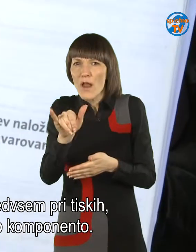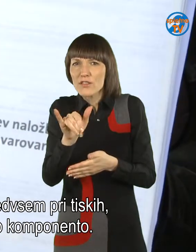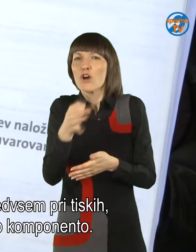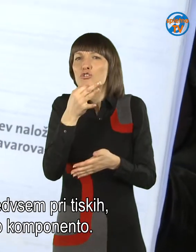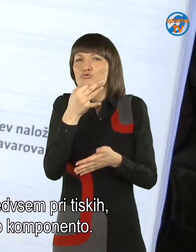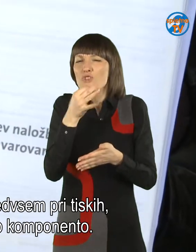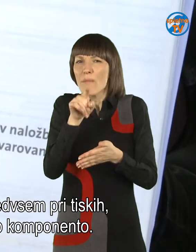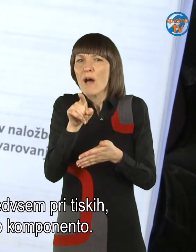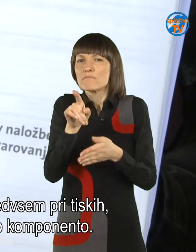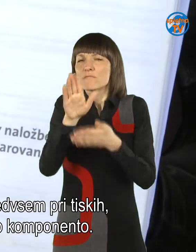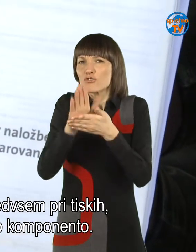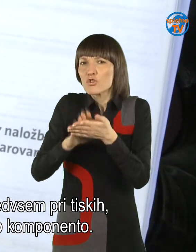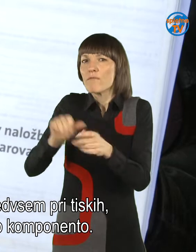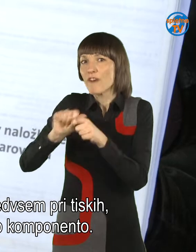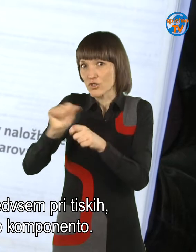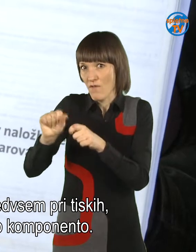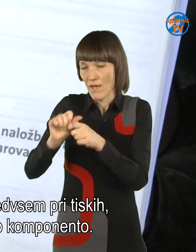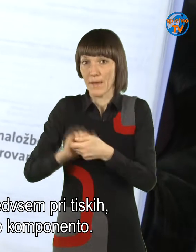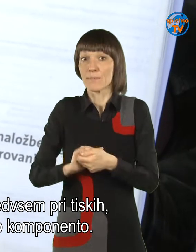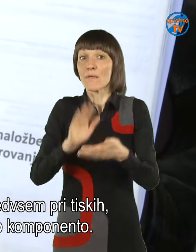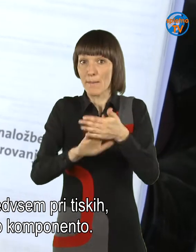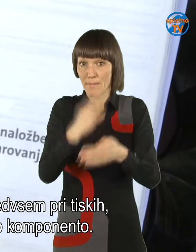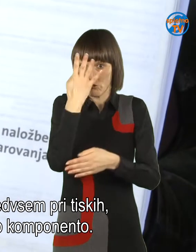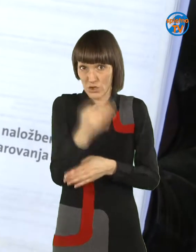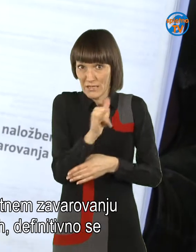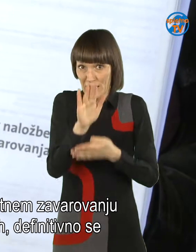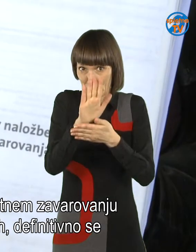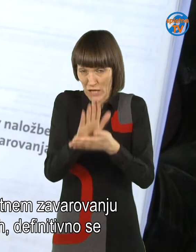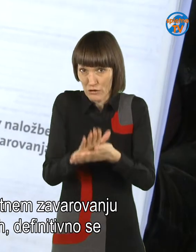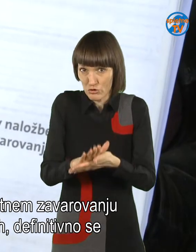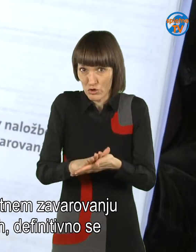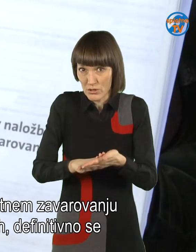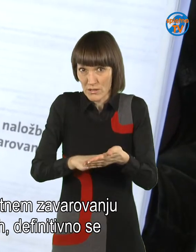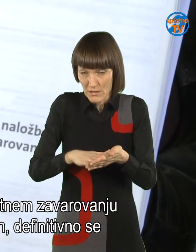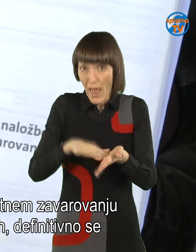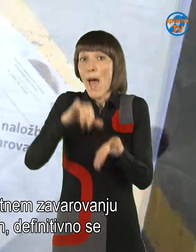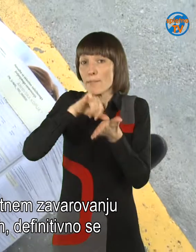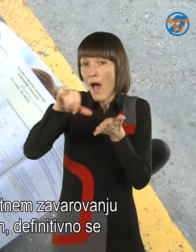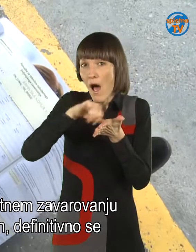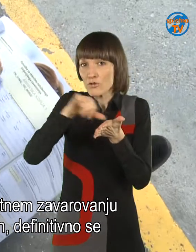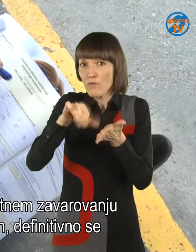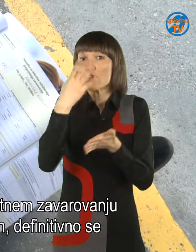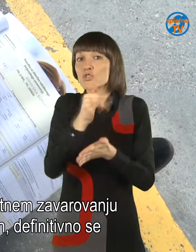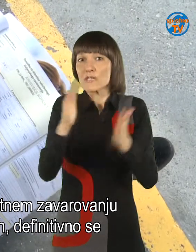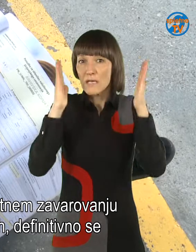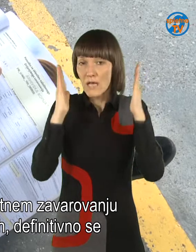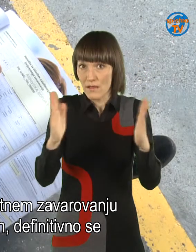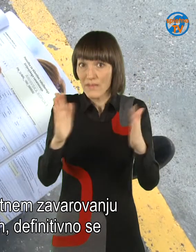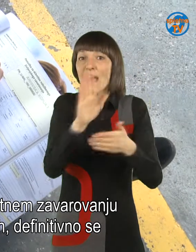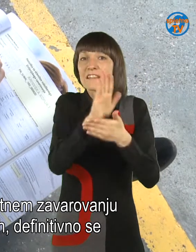predvsem pri tistih, ki imajo varčevalno komponento. Recimo, če boste pri 40-letnem zavarovanju izstopili po dveh letih, tih treh letih,